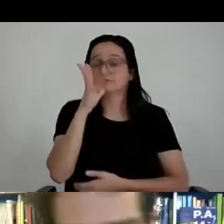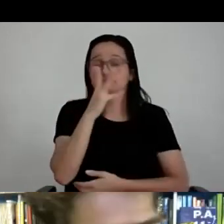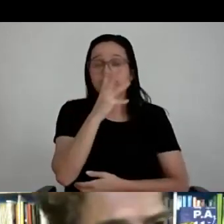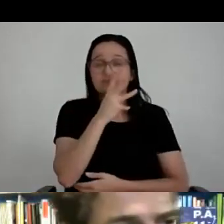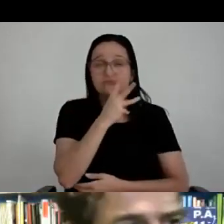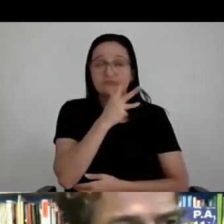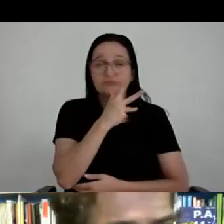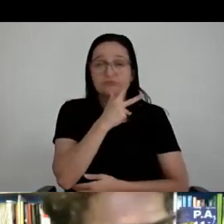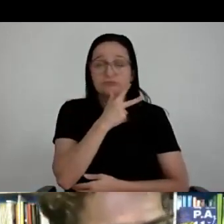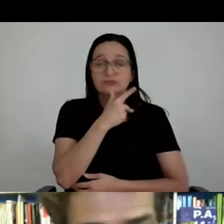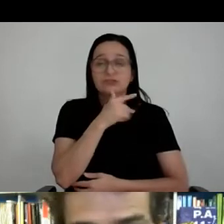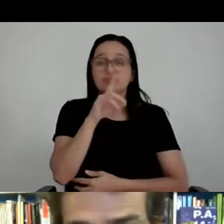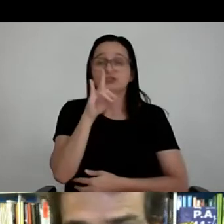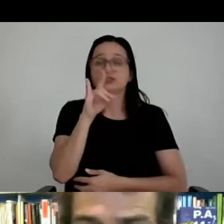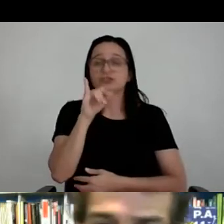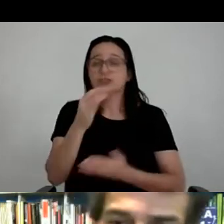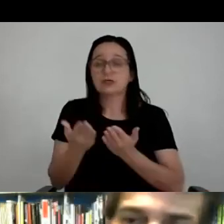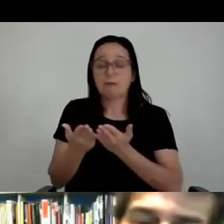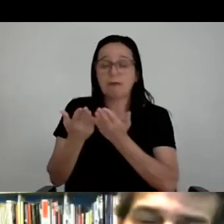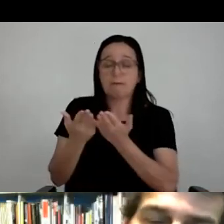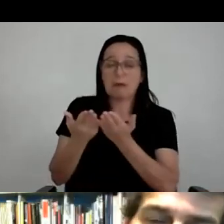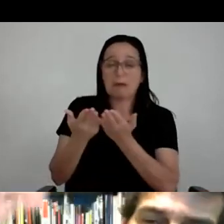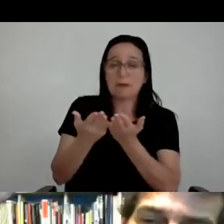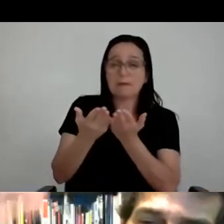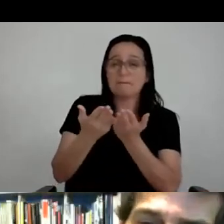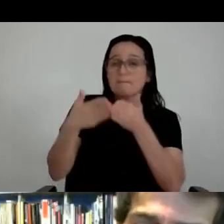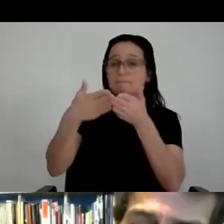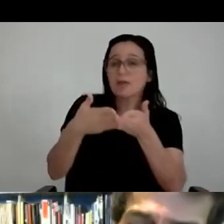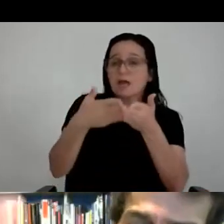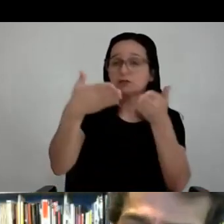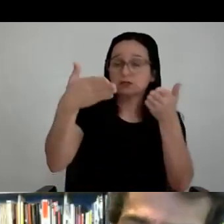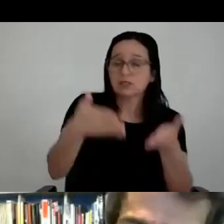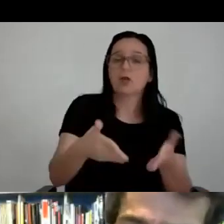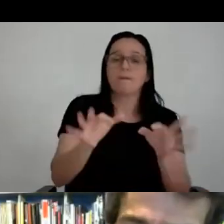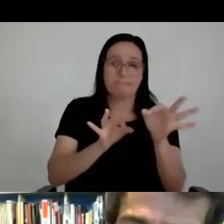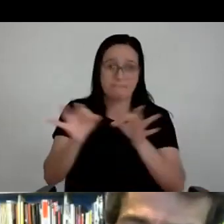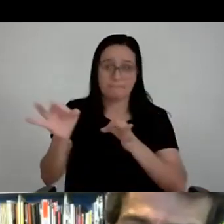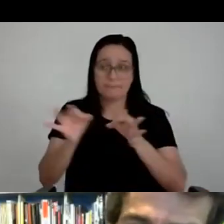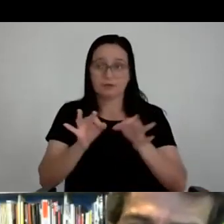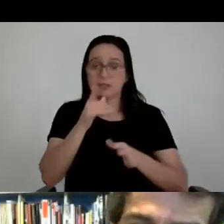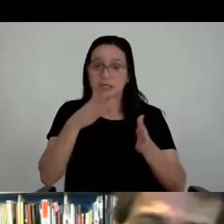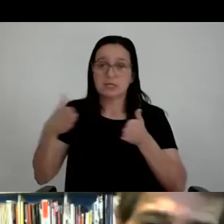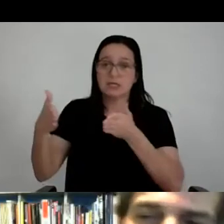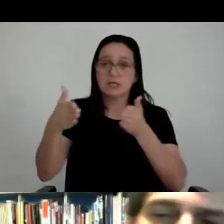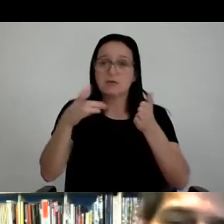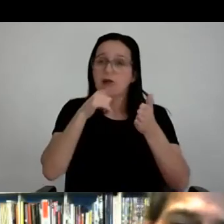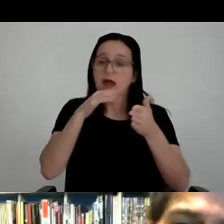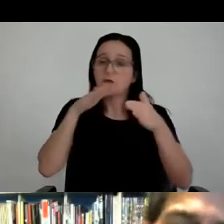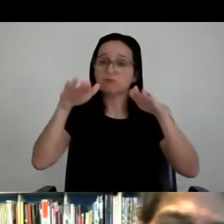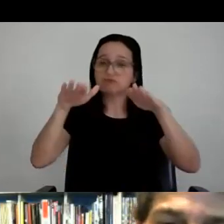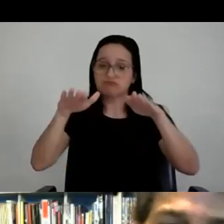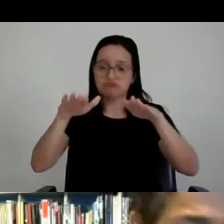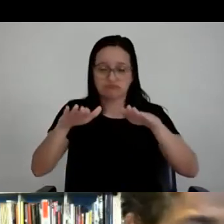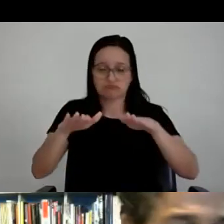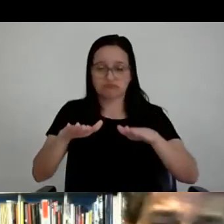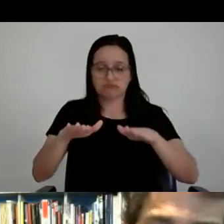chegamos no local, começamos a montar a folha e o rio baixou, teve uma baixa no rio muito antes do prazo